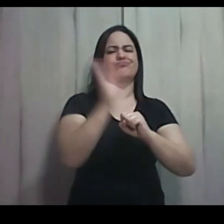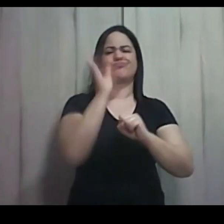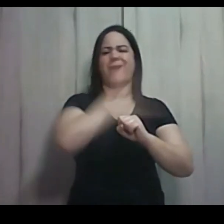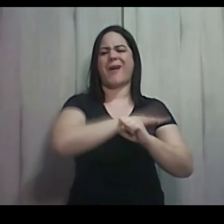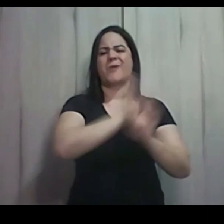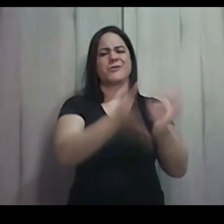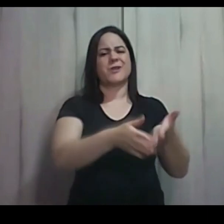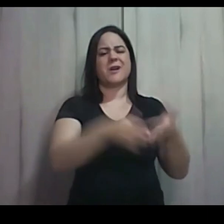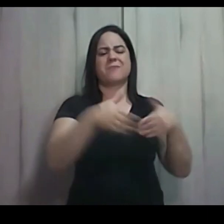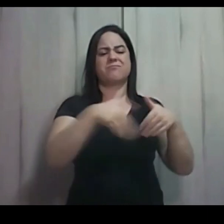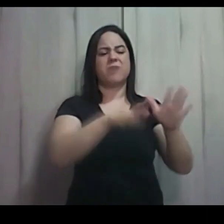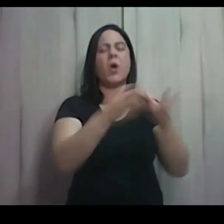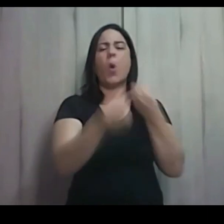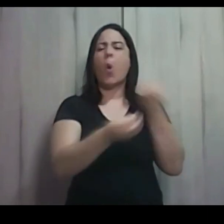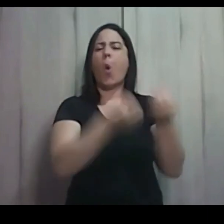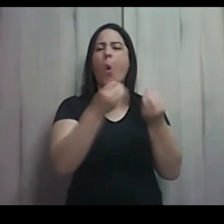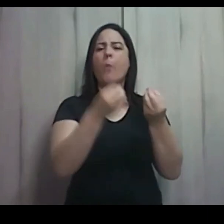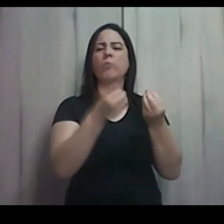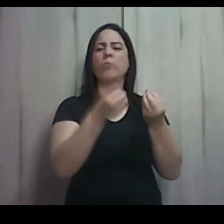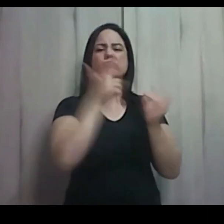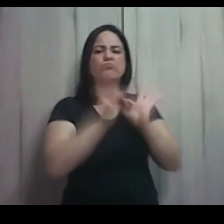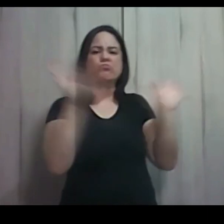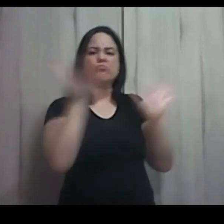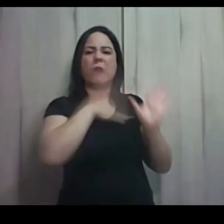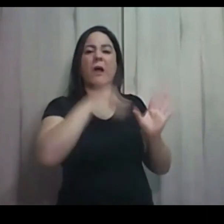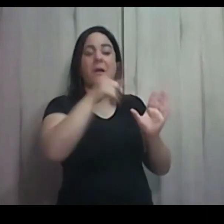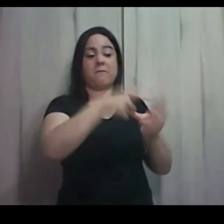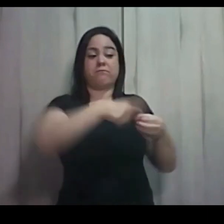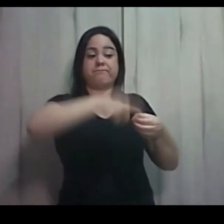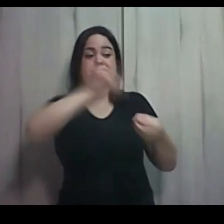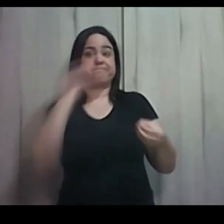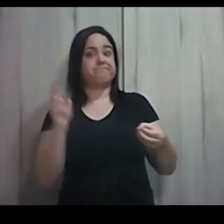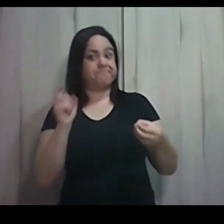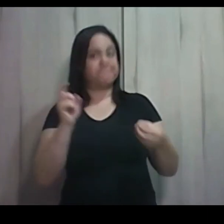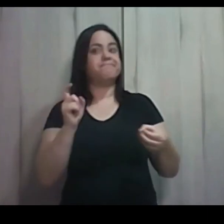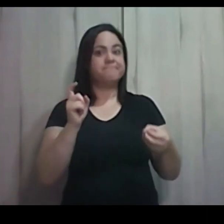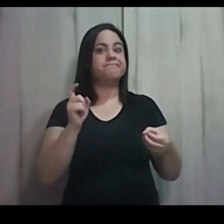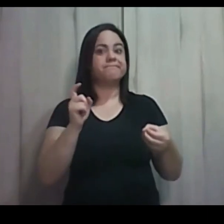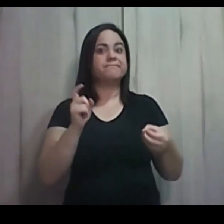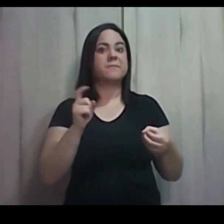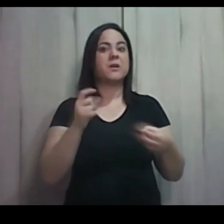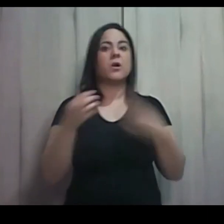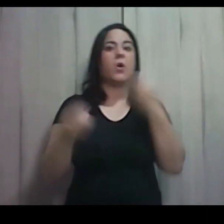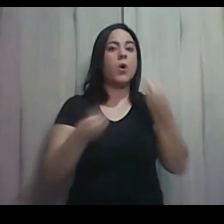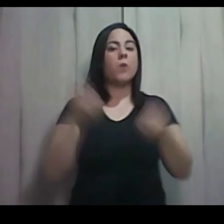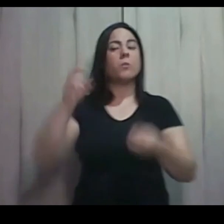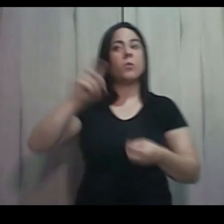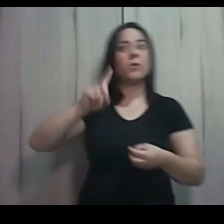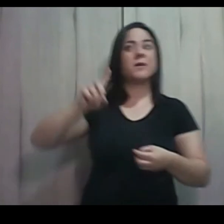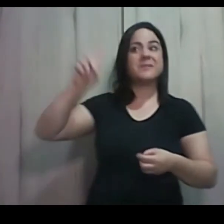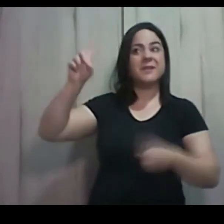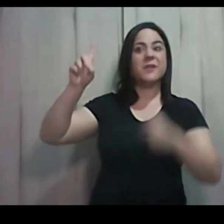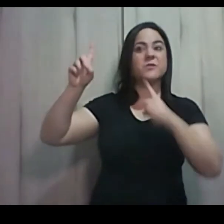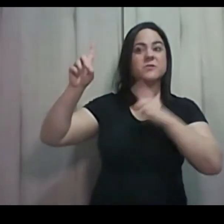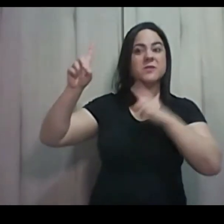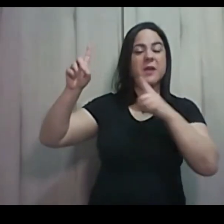deste mal. É saindo dele. Da mesma forma que Deus vai enviar um libertador para tirar Israel do Egito,